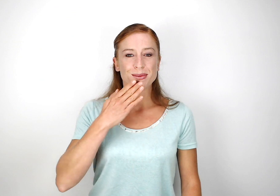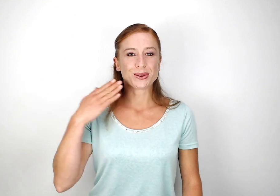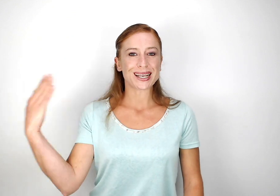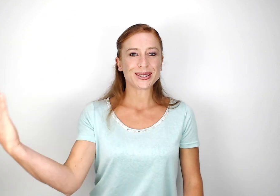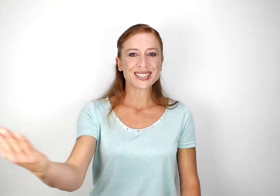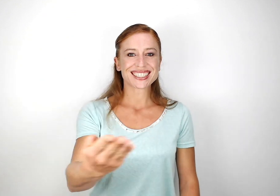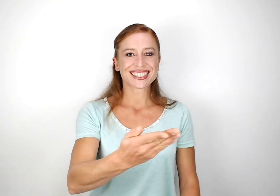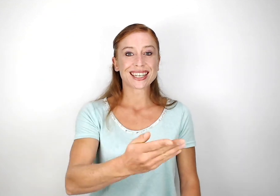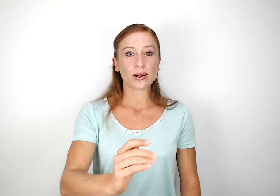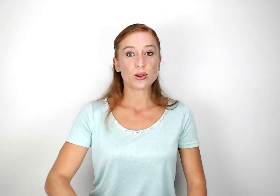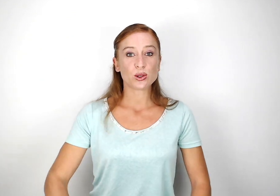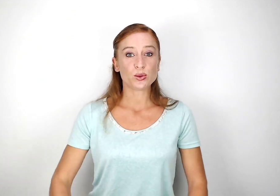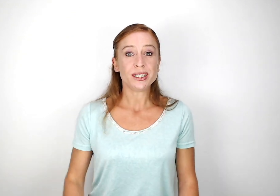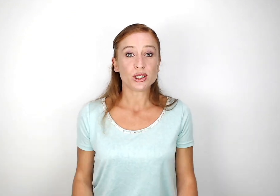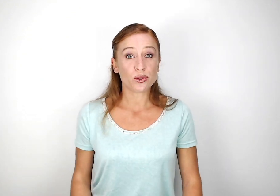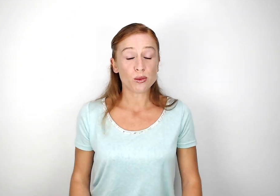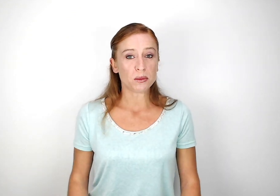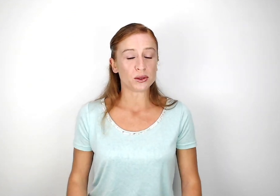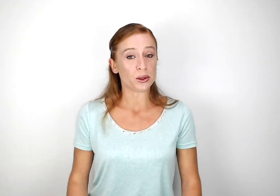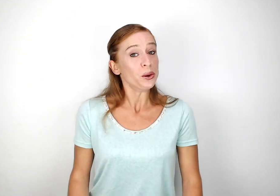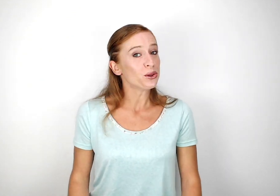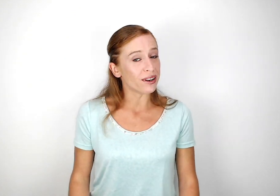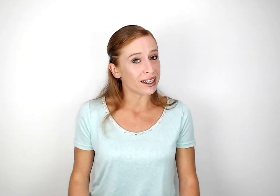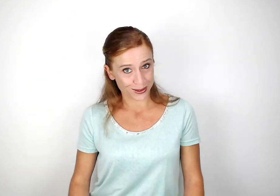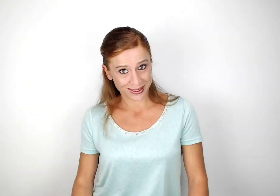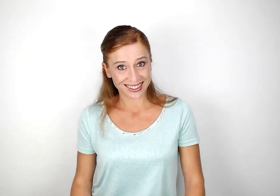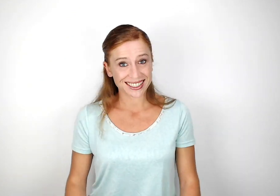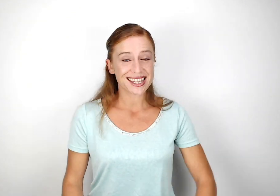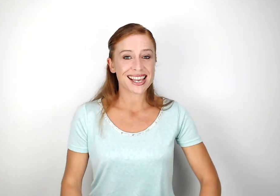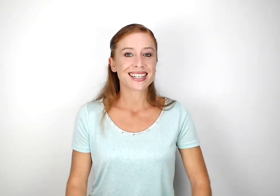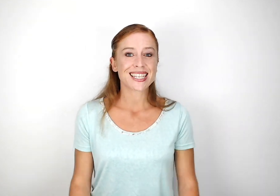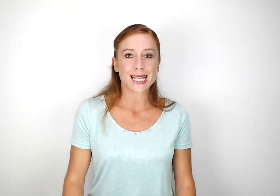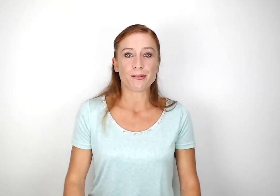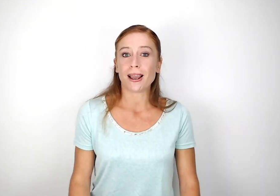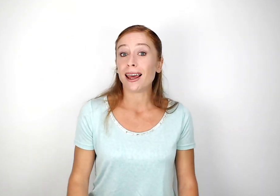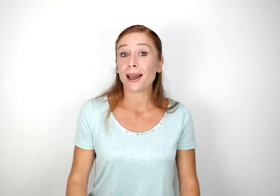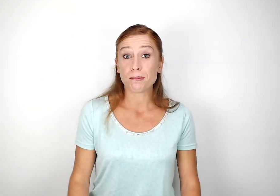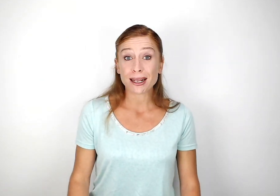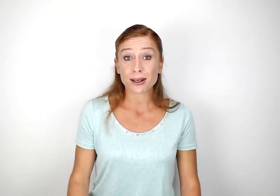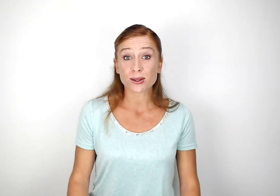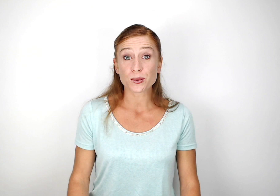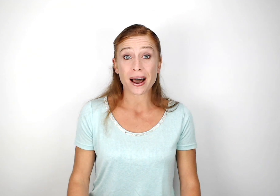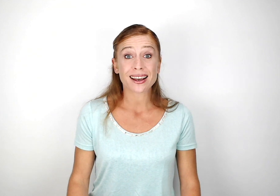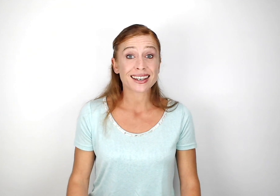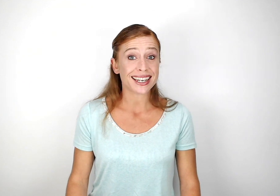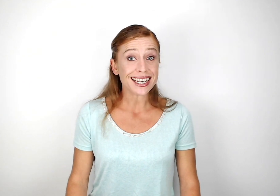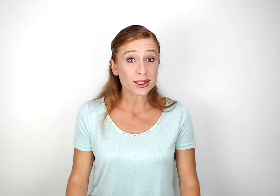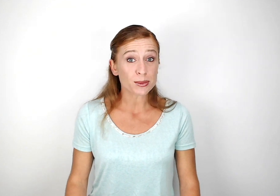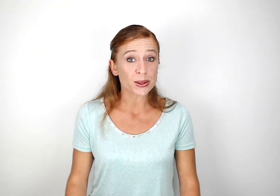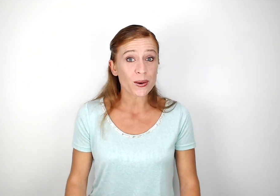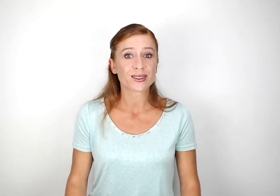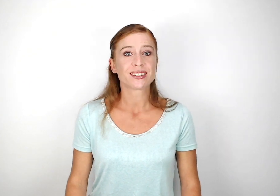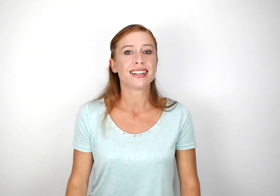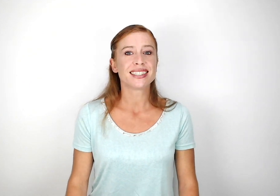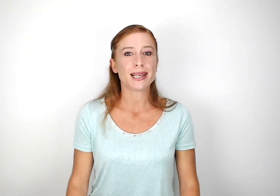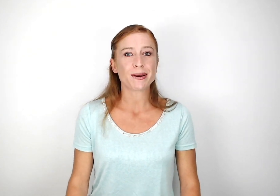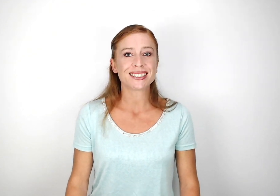Bonjour à tous ! Aujourd'hui, je vous propose une nouvelle comptine signée, ça s'appelle Balançoire et toboggan. C'est parti